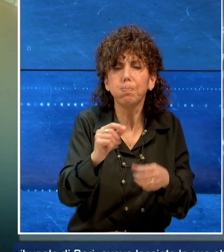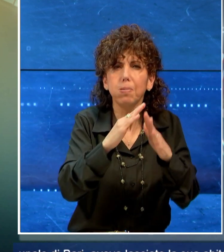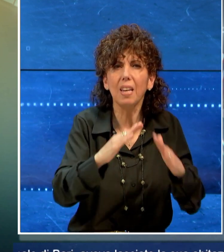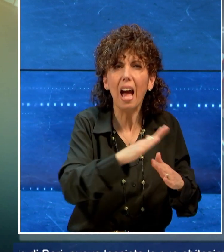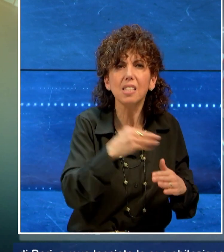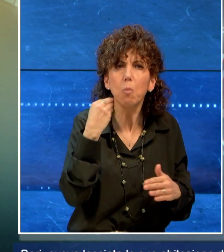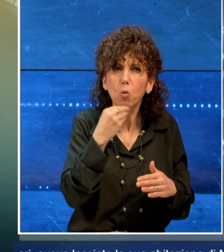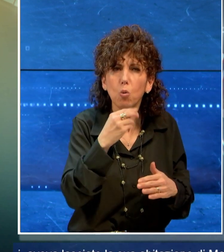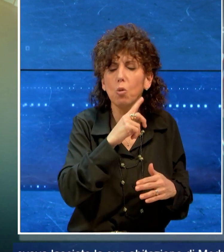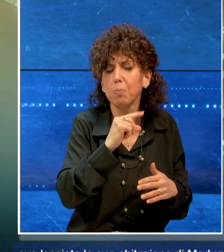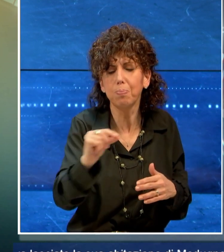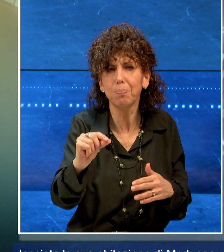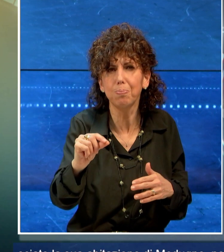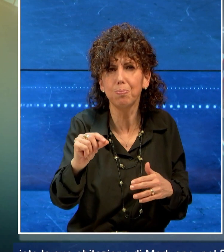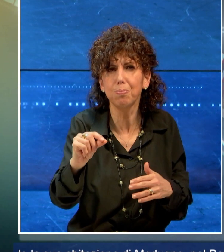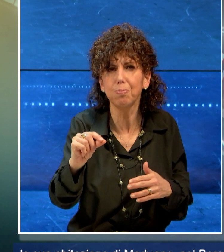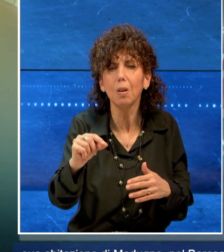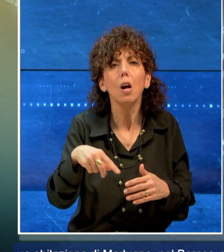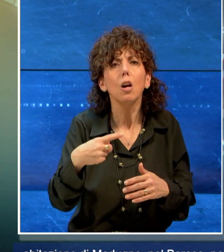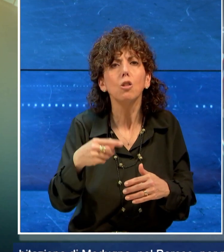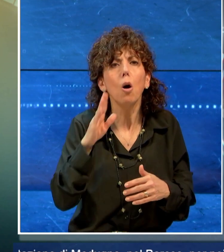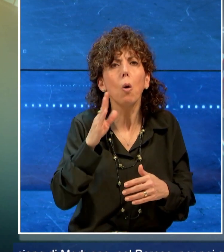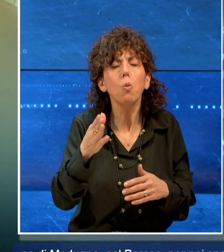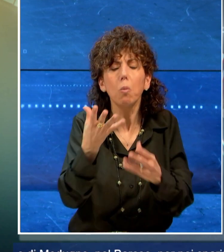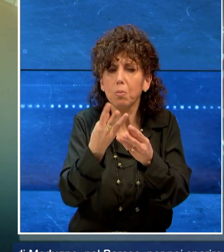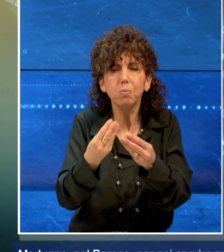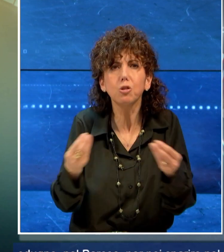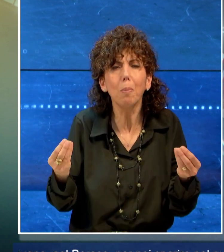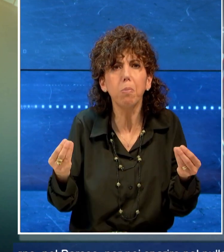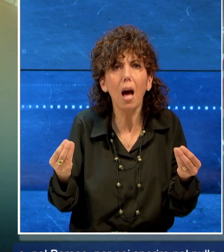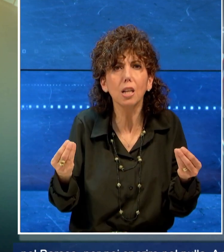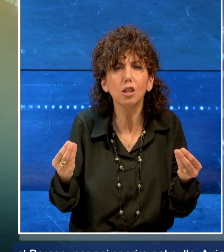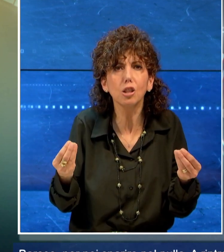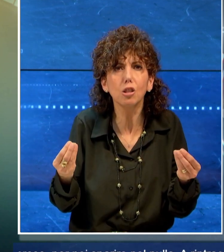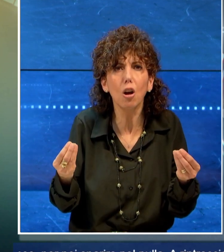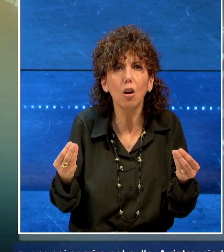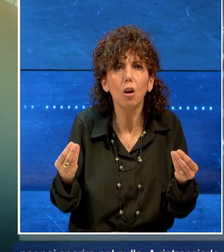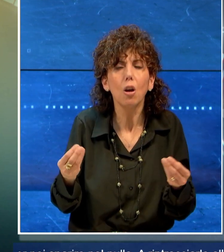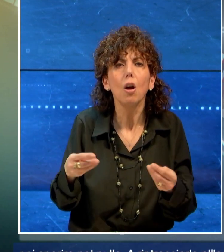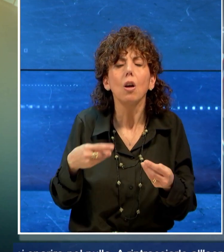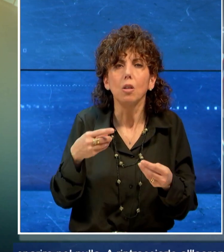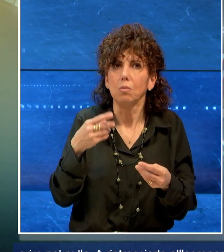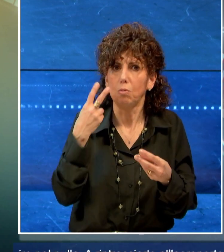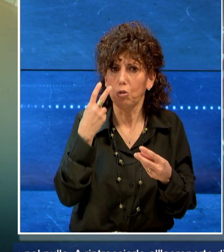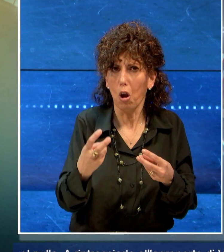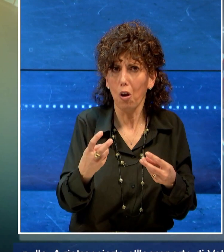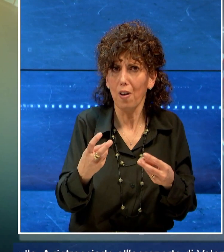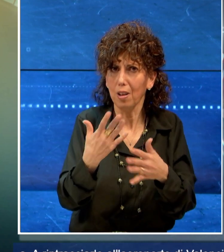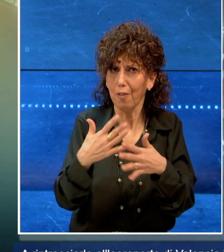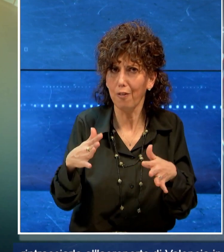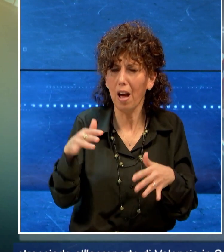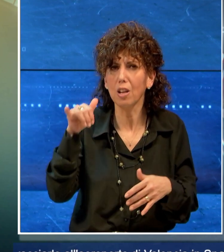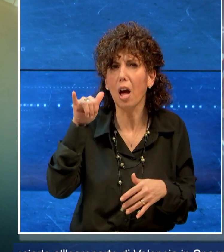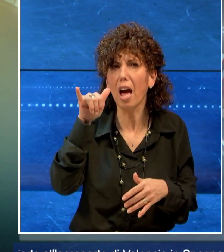Modugno nel Varese per poi sparire nel nulla a rintracciarlo all